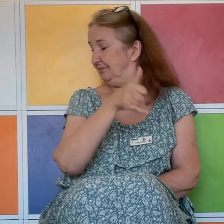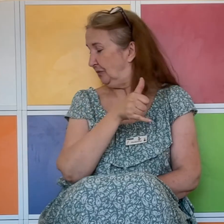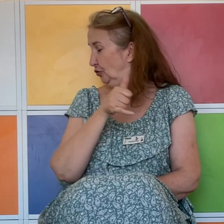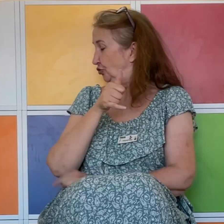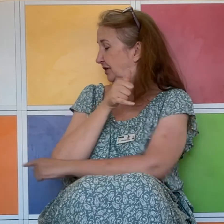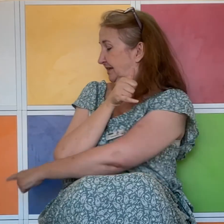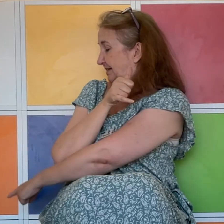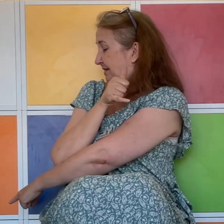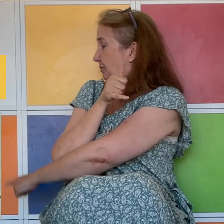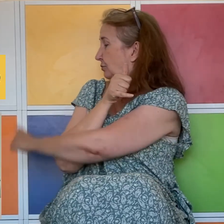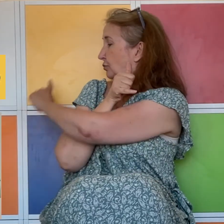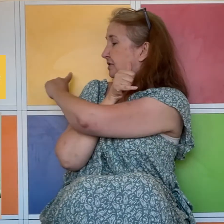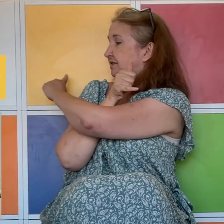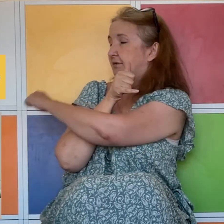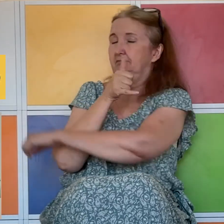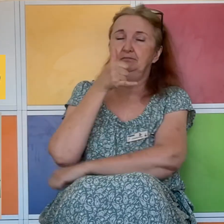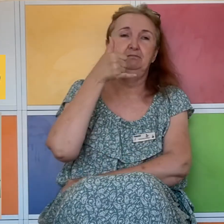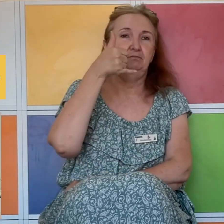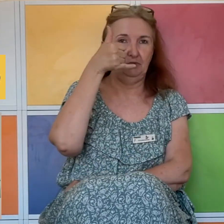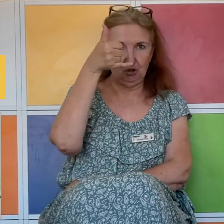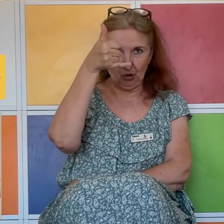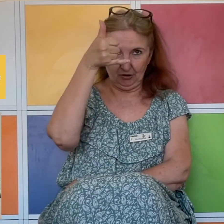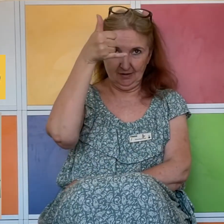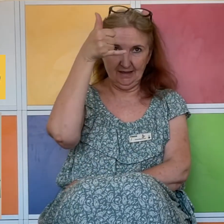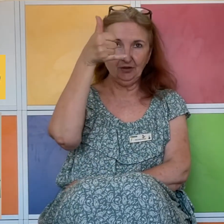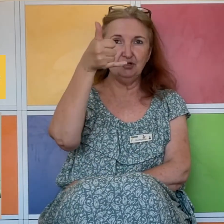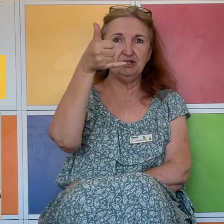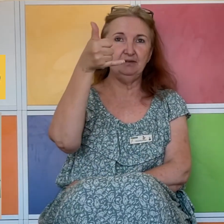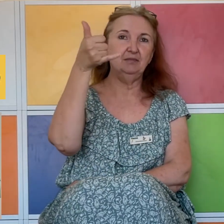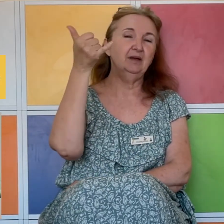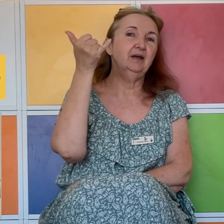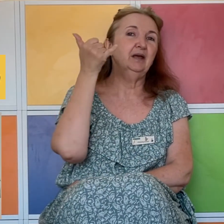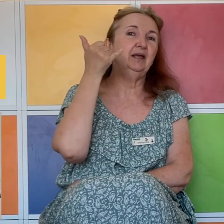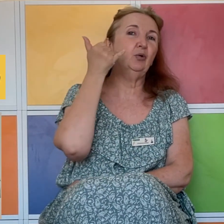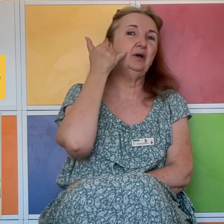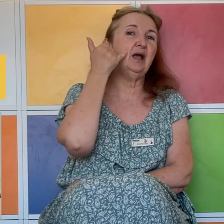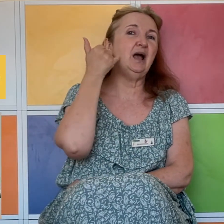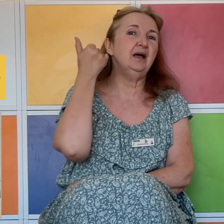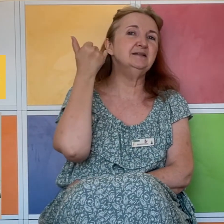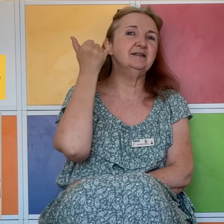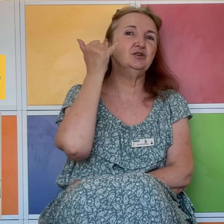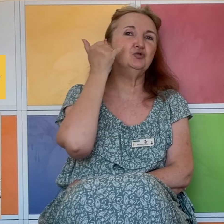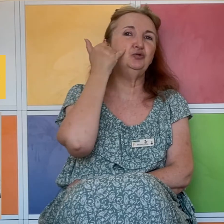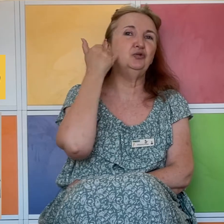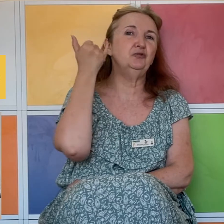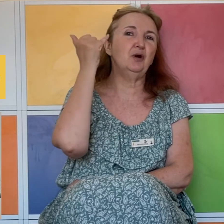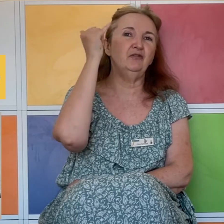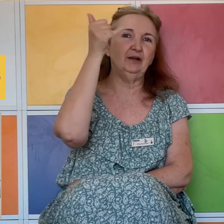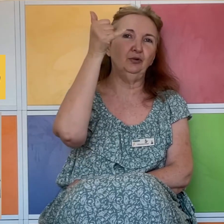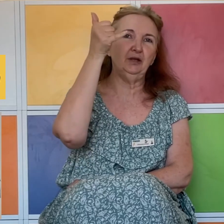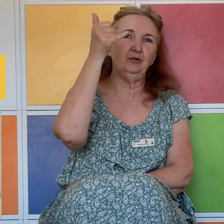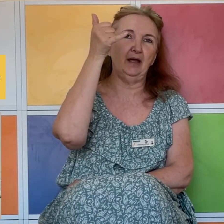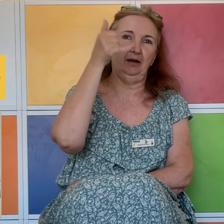jaune est ici et ici. Jaune, lettre J. Et on caresse sa joue deux fois avec l'auriculaire.